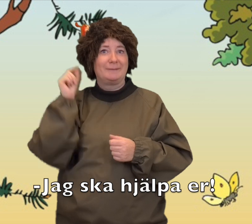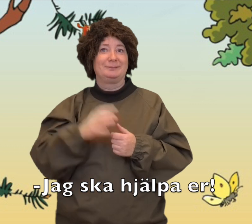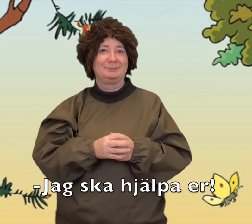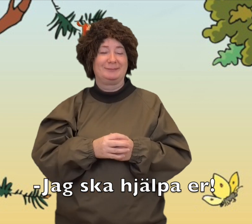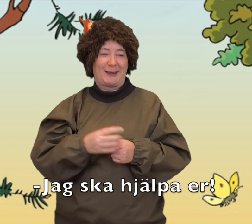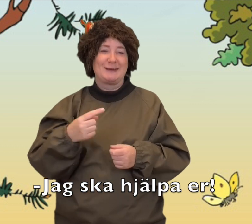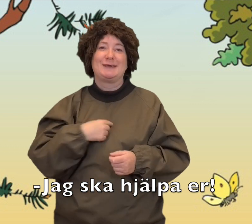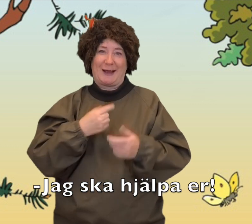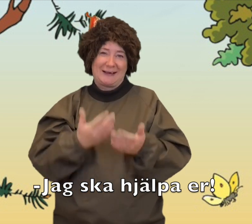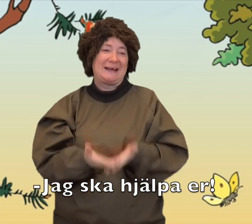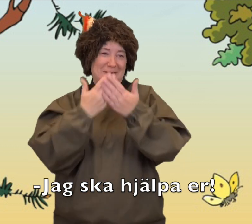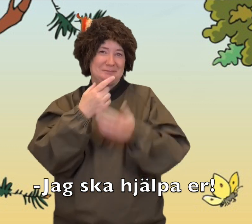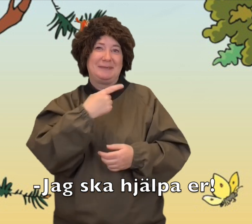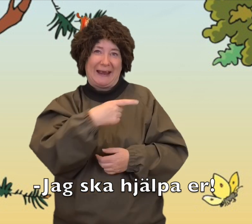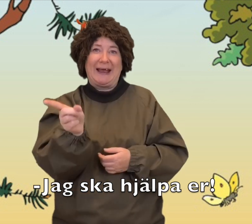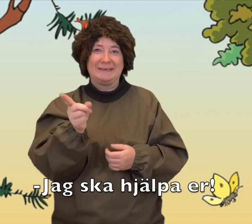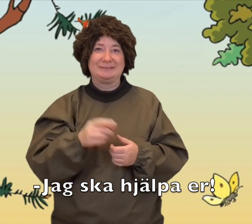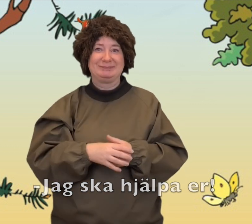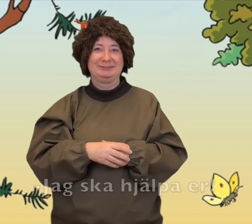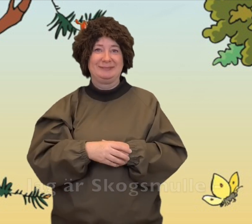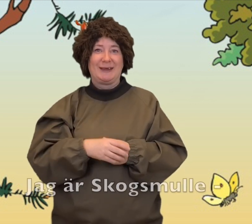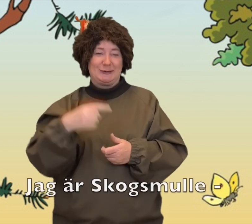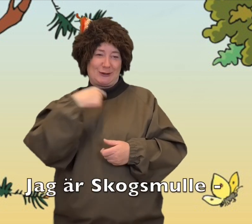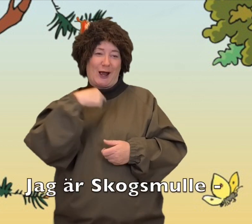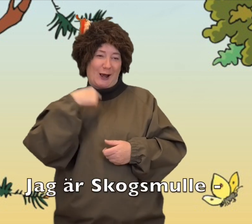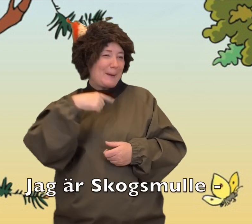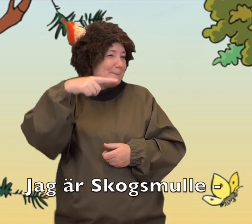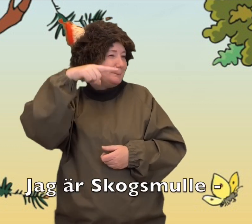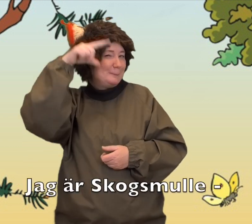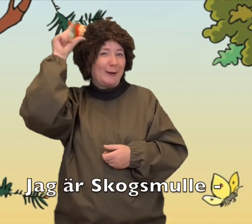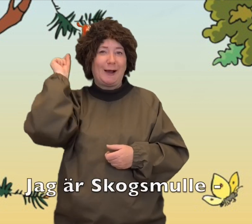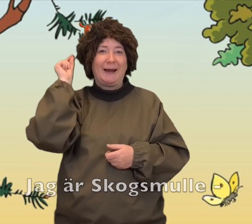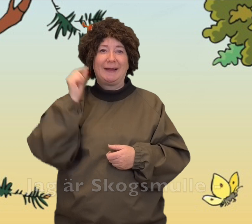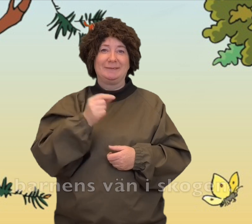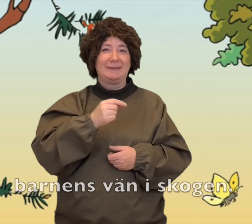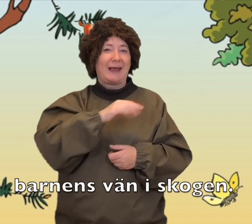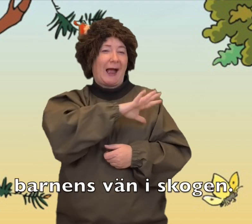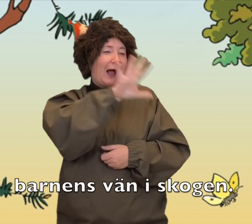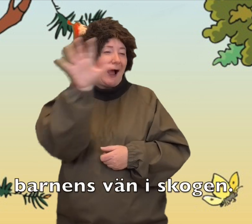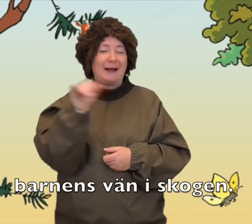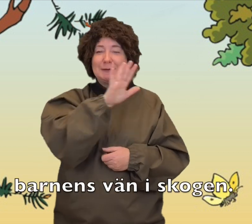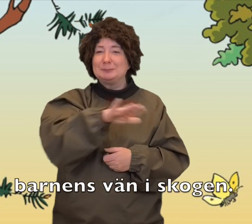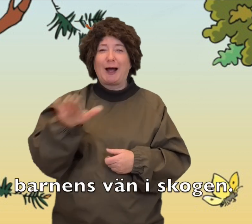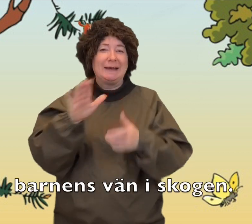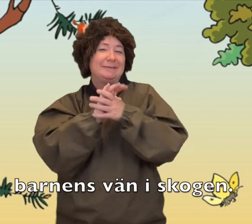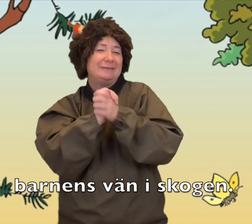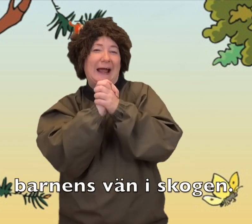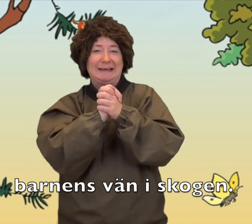Jag ska hjälpa er. Jag är skogsmulle, barnens vän i skogen.